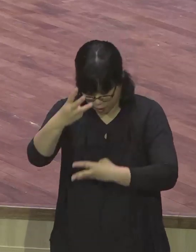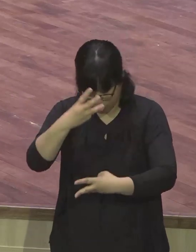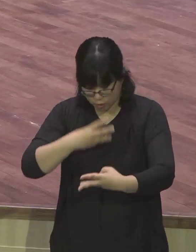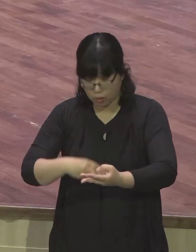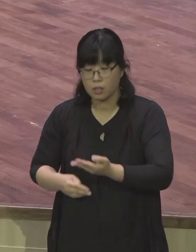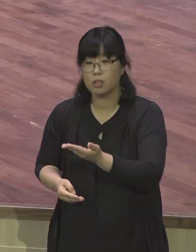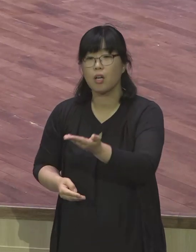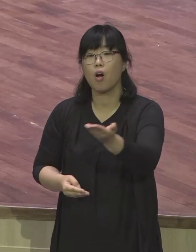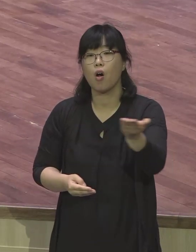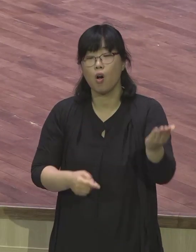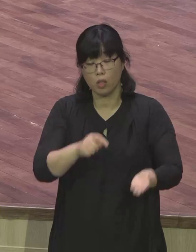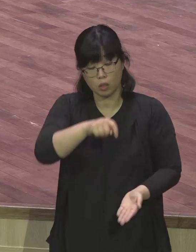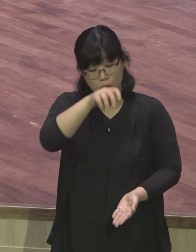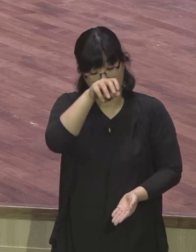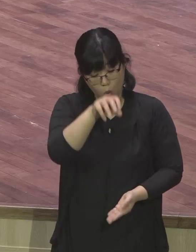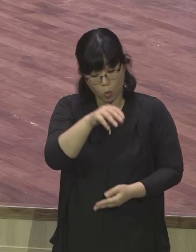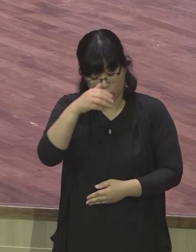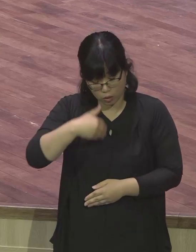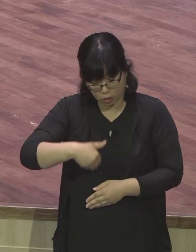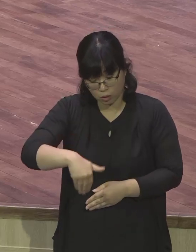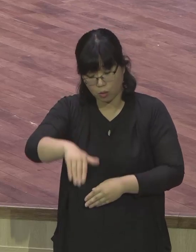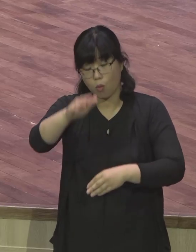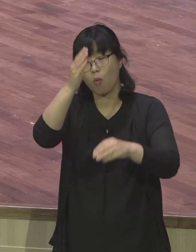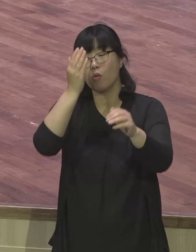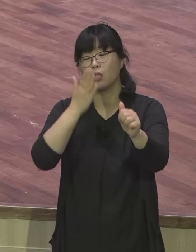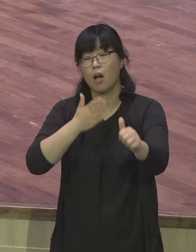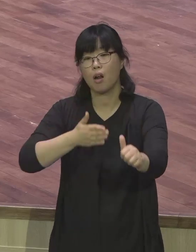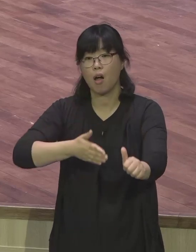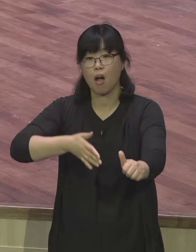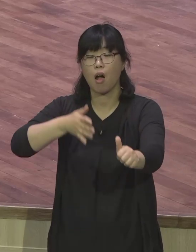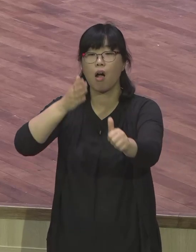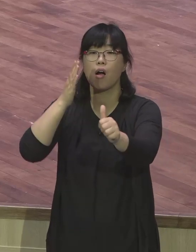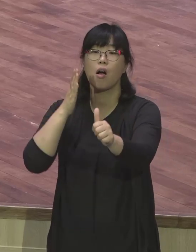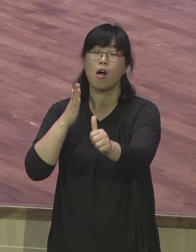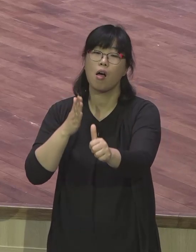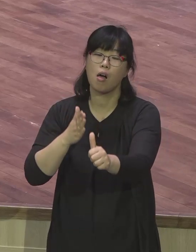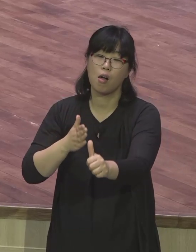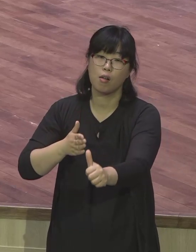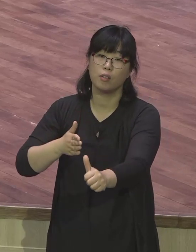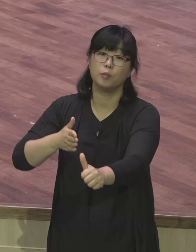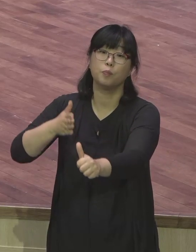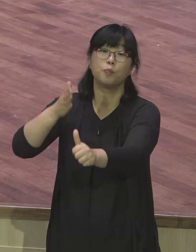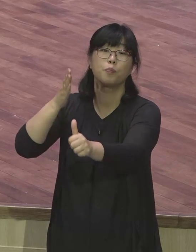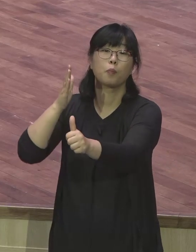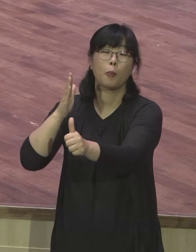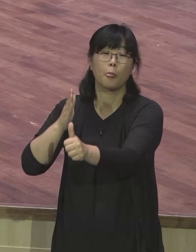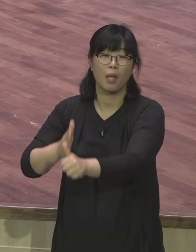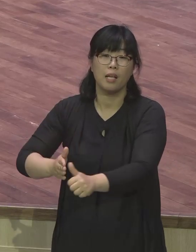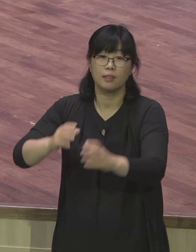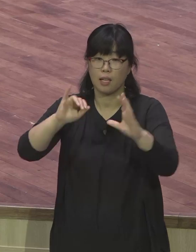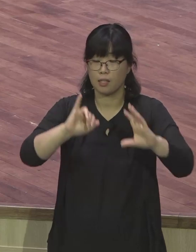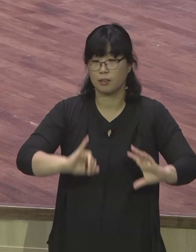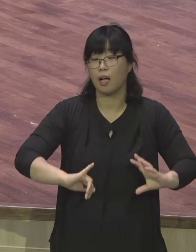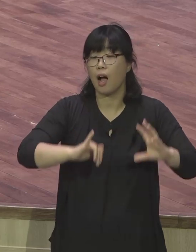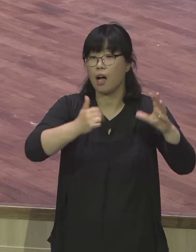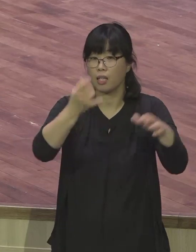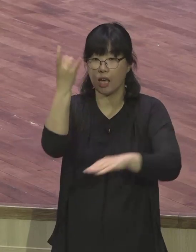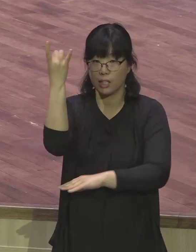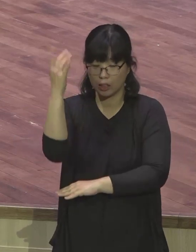멈추려 그곳으로 가라 심장의